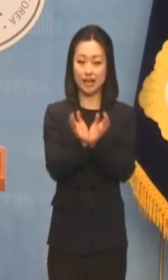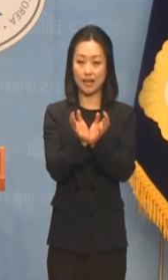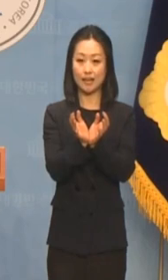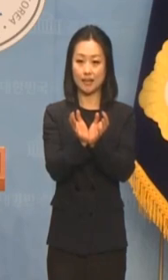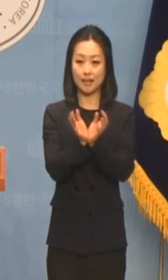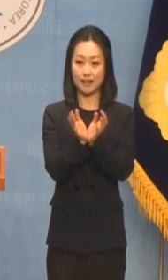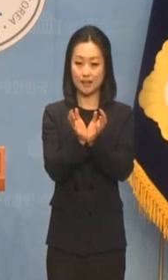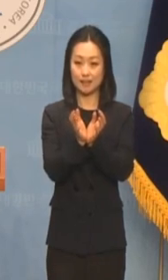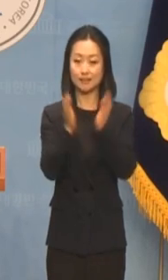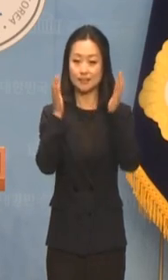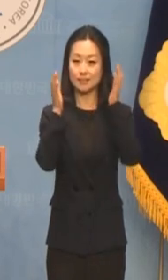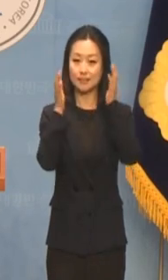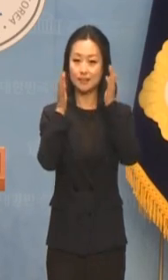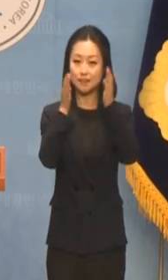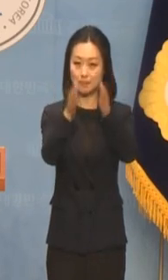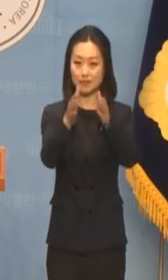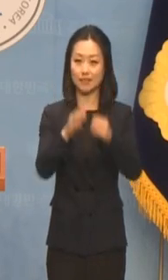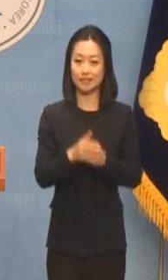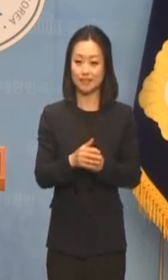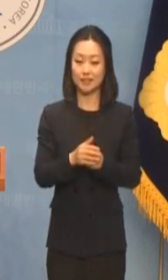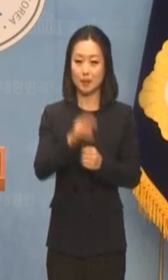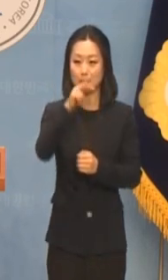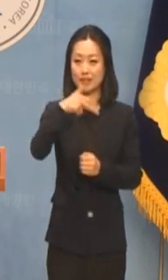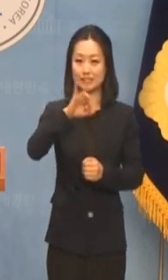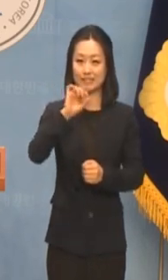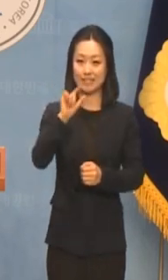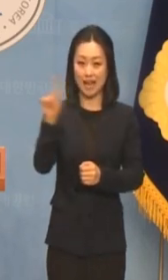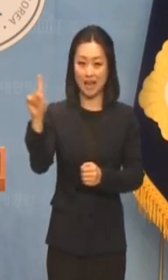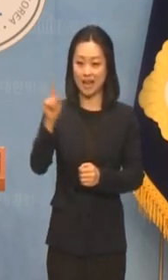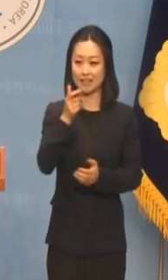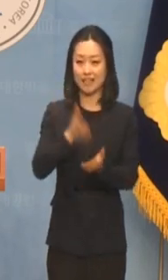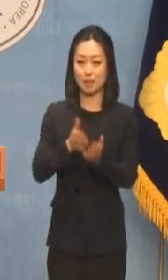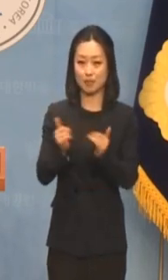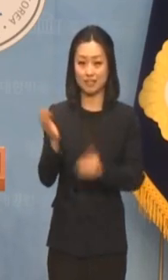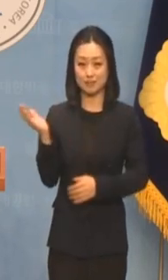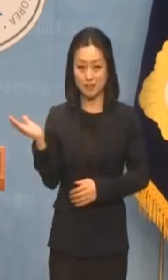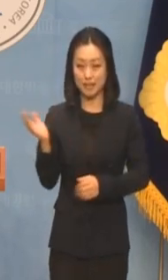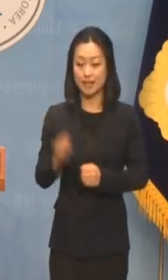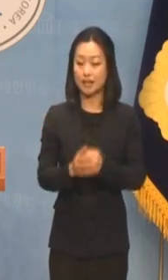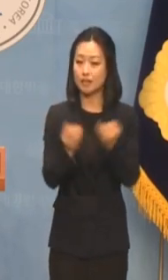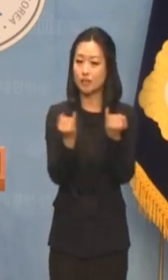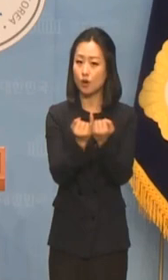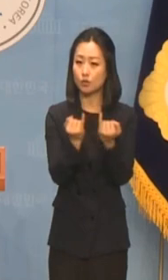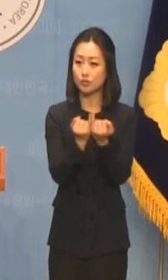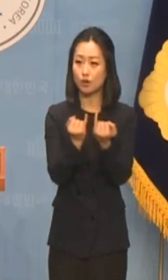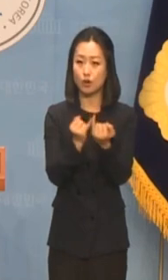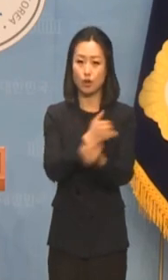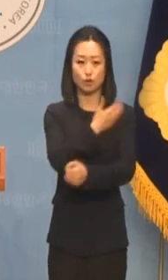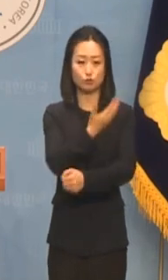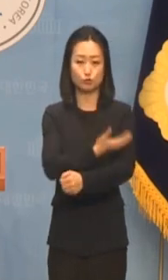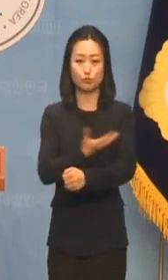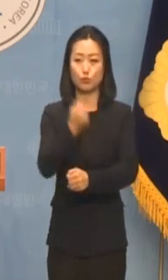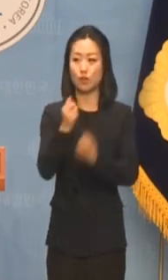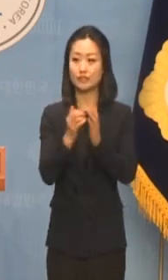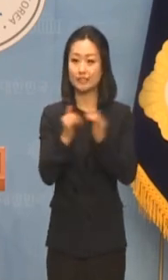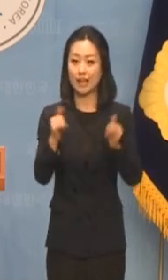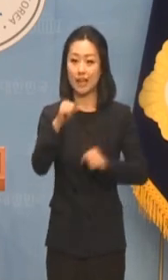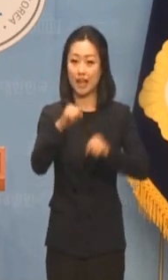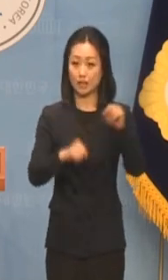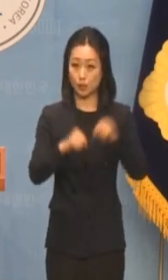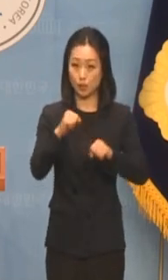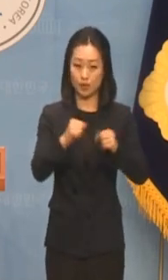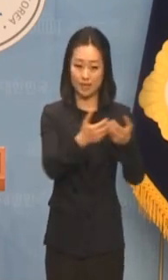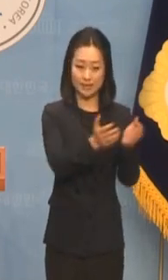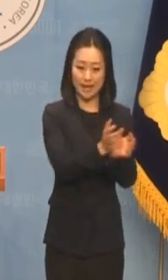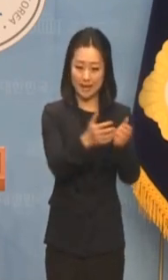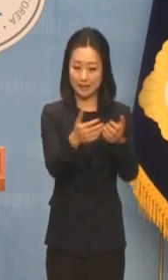박지아입니다 2024 총선 여성주권자 행동 어퍼가 정당별